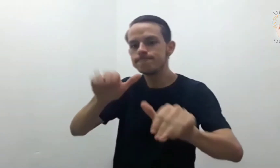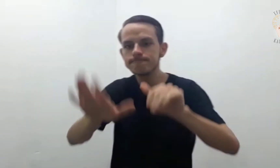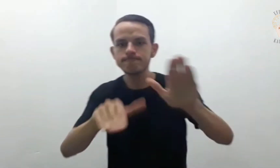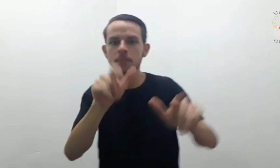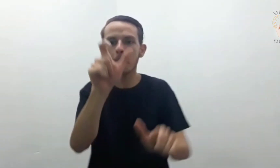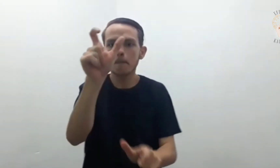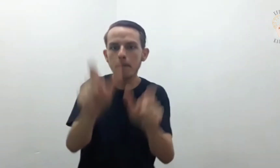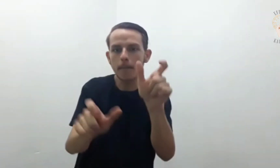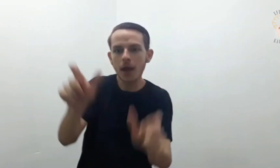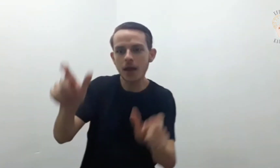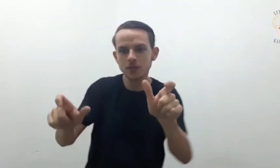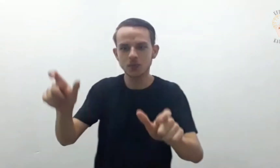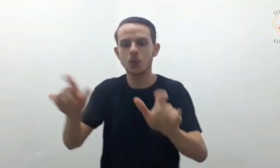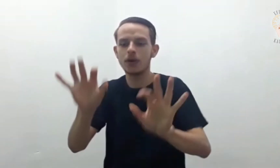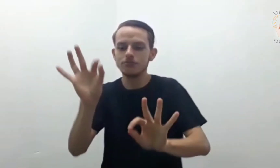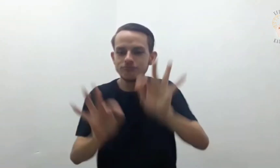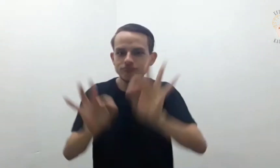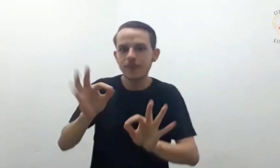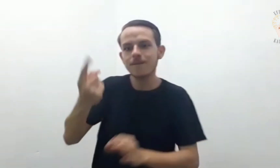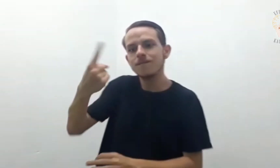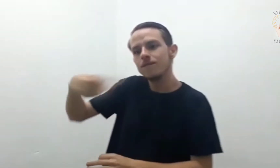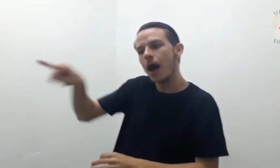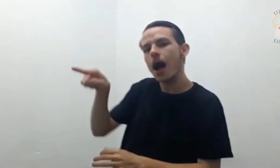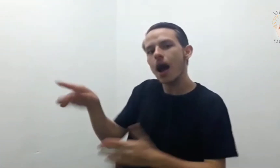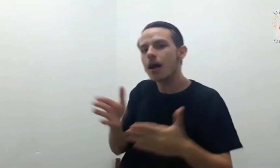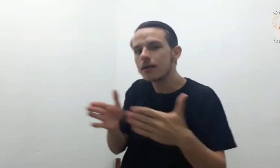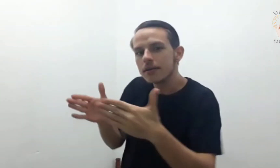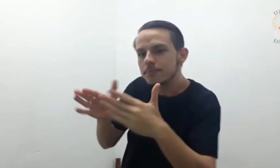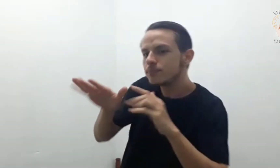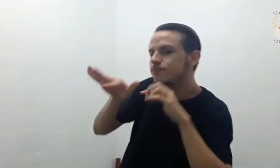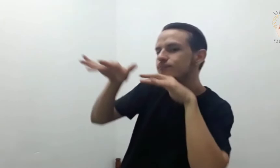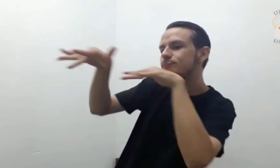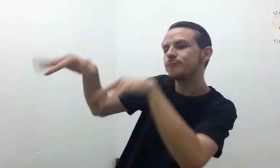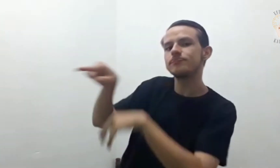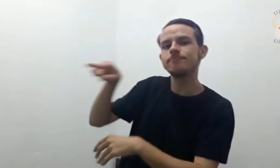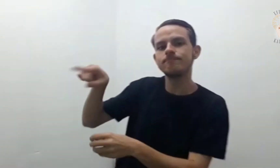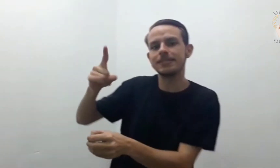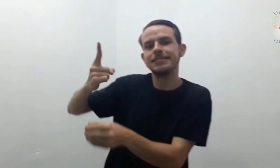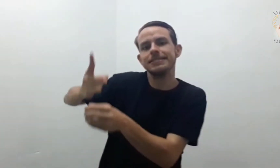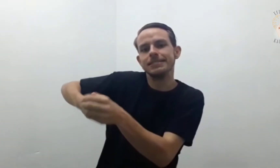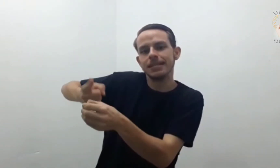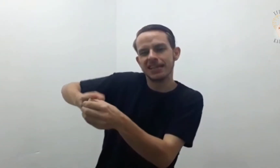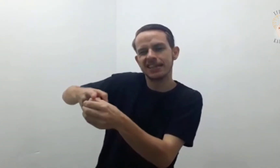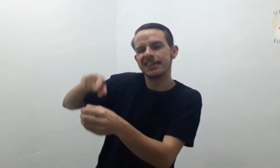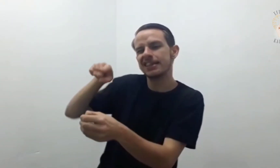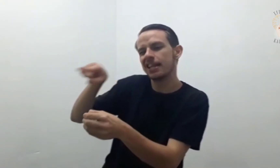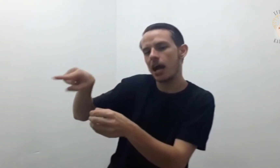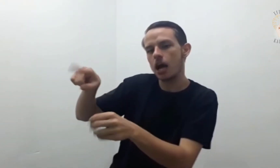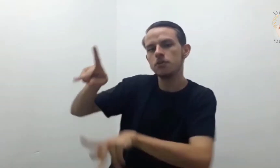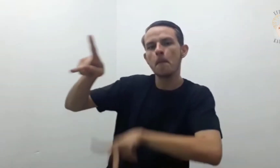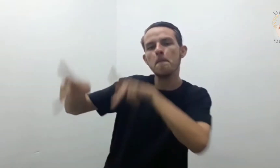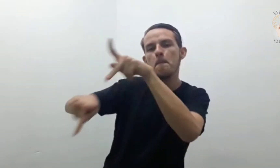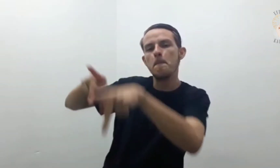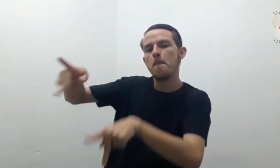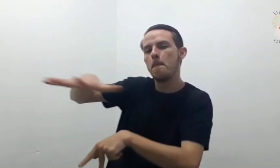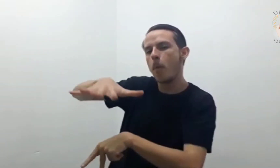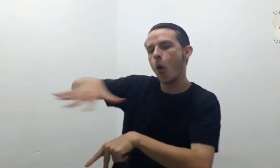frente. Estes puseram-se a caminho e entraram num povoado de samaritanos